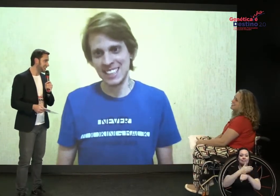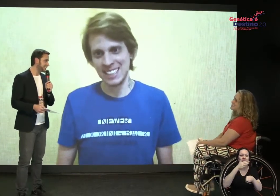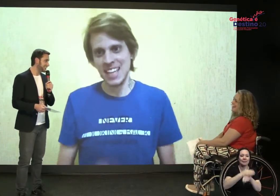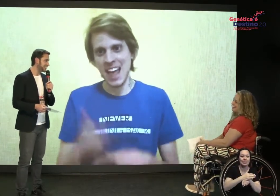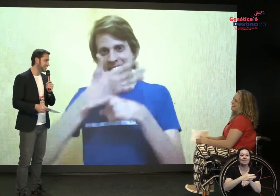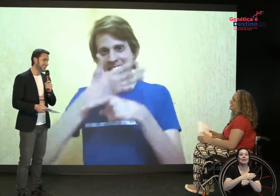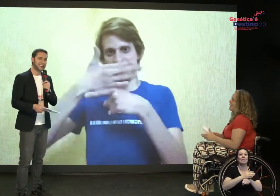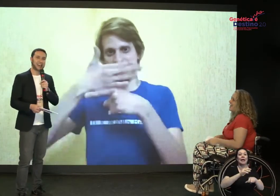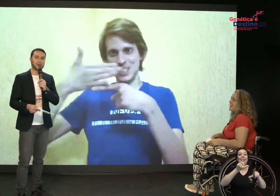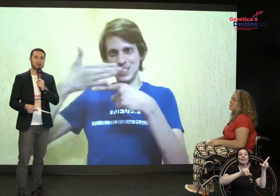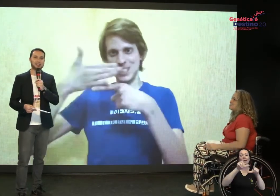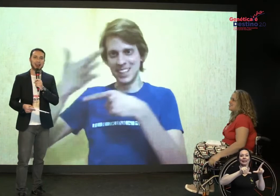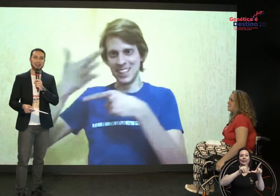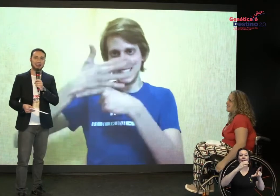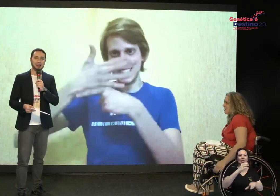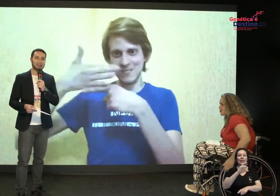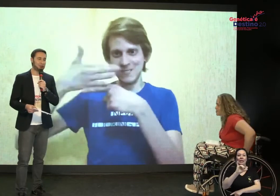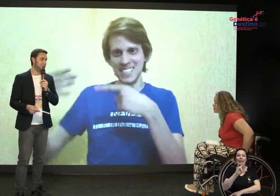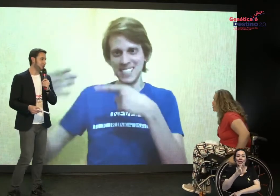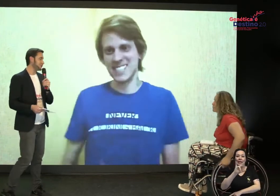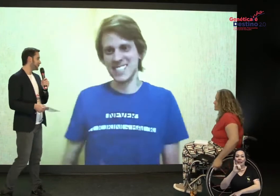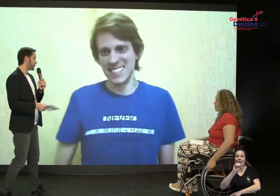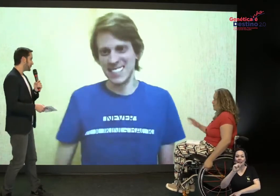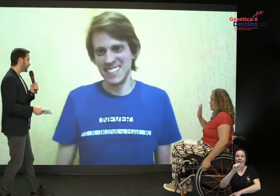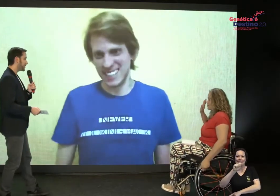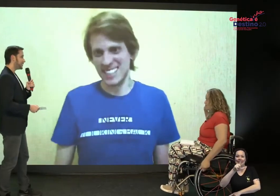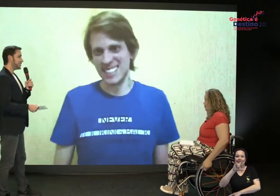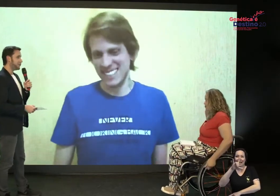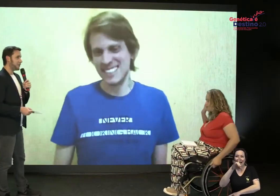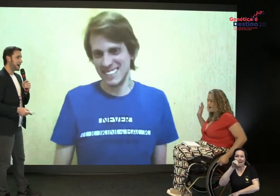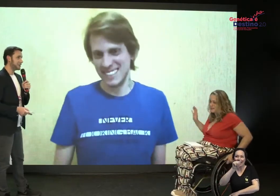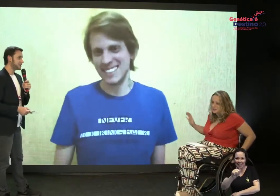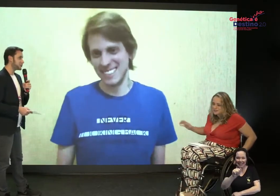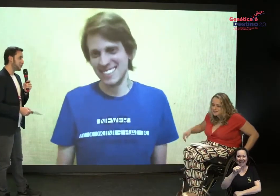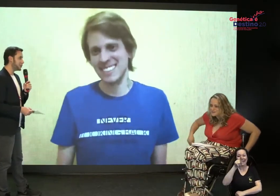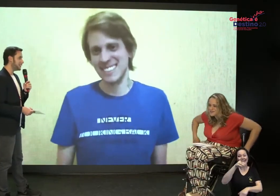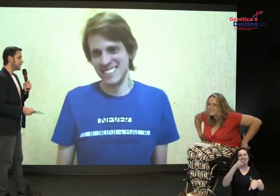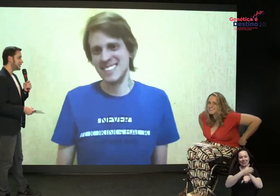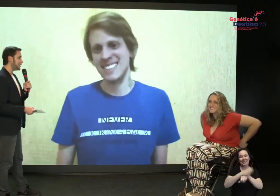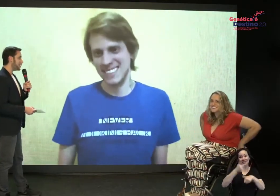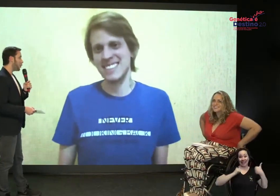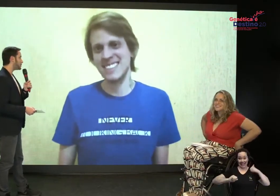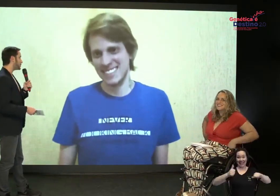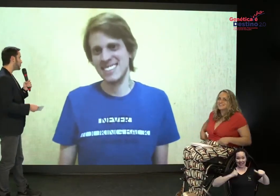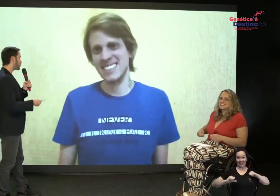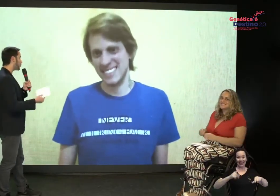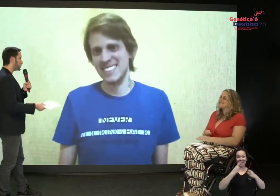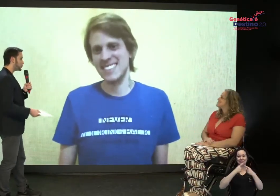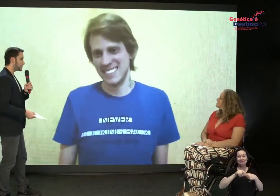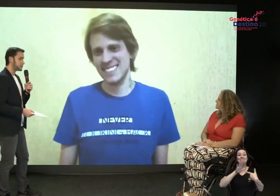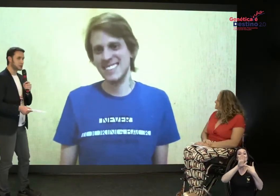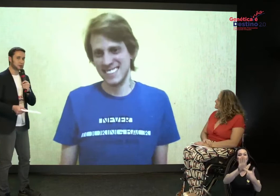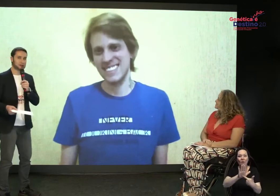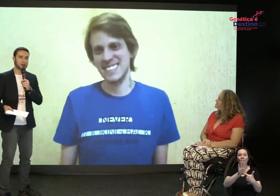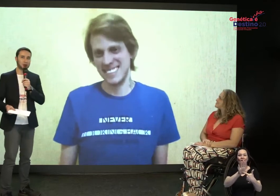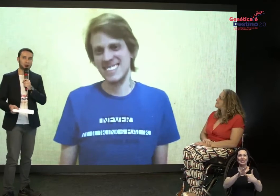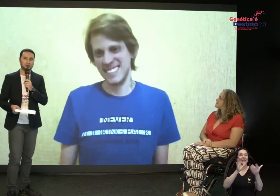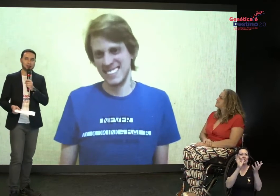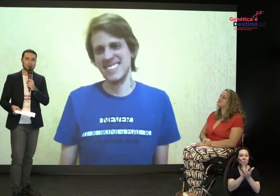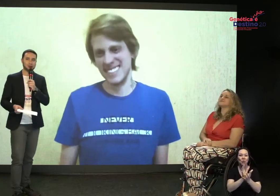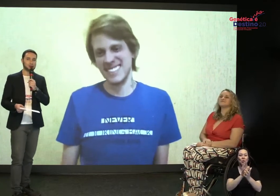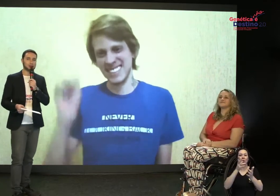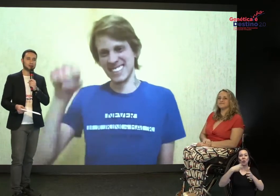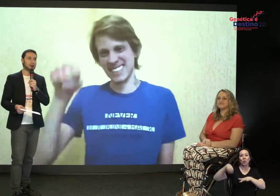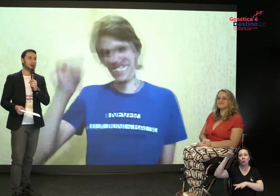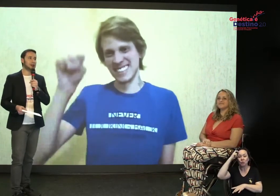série Crisálida? Crisálida. É uma série... Eu assisti alguns capítulos, não assisti Que fala sobre, né? E mostra esse protagonismo das pessoas com